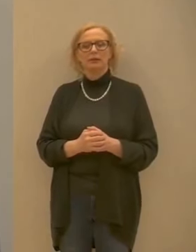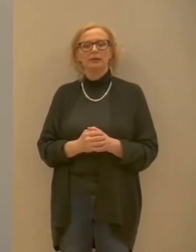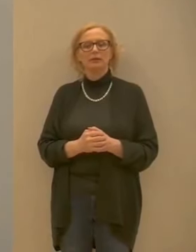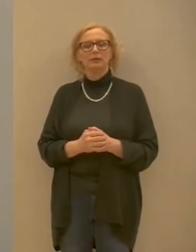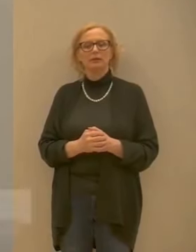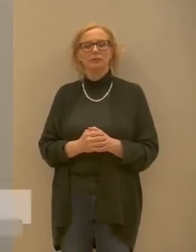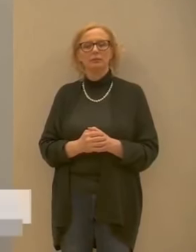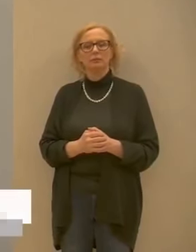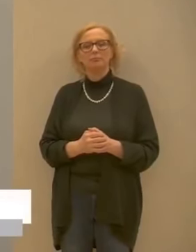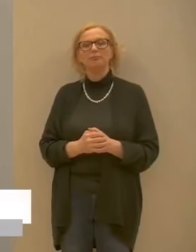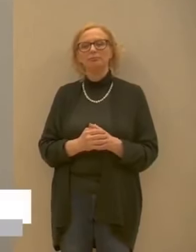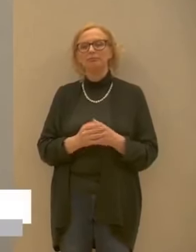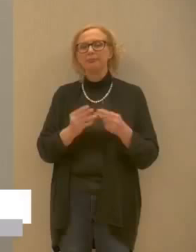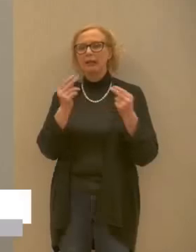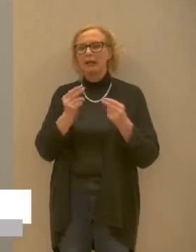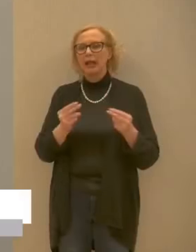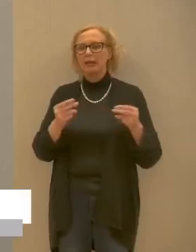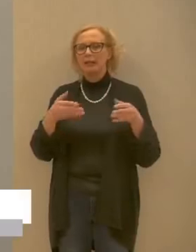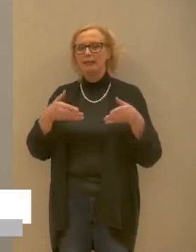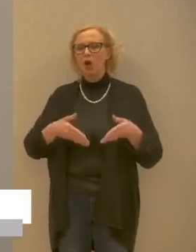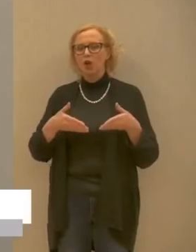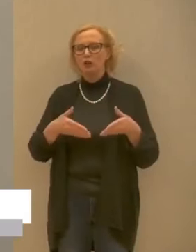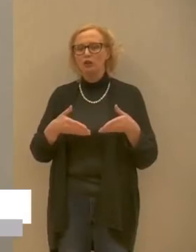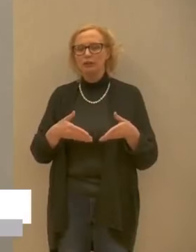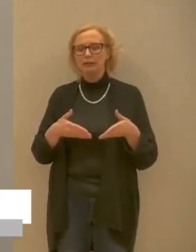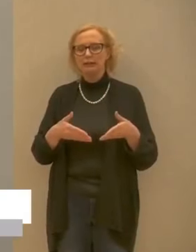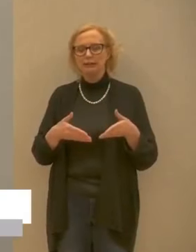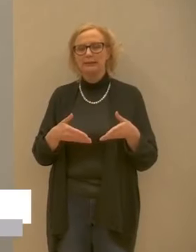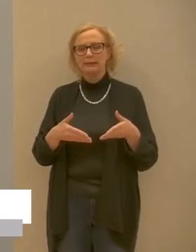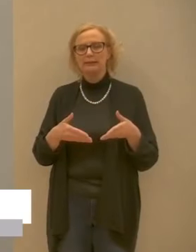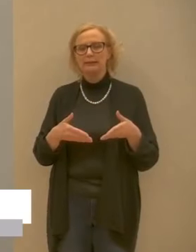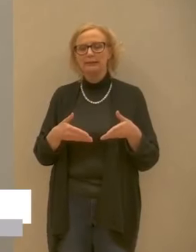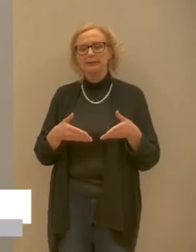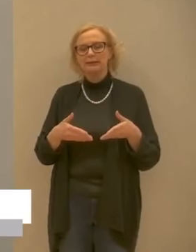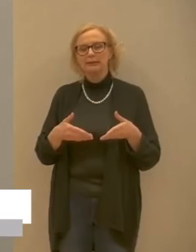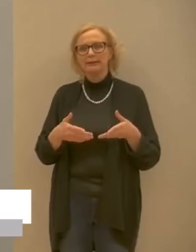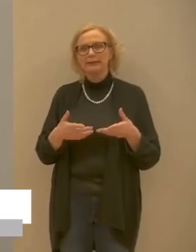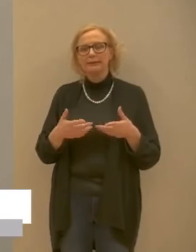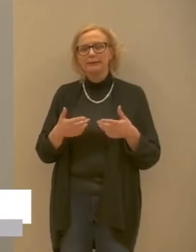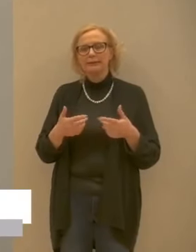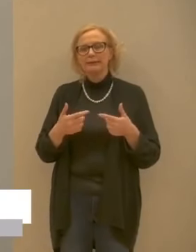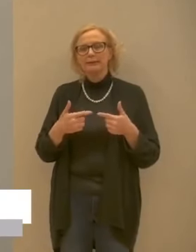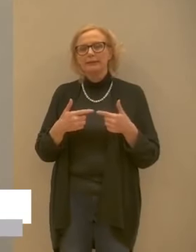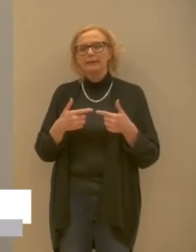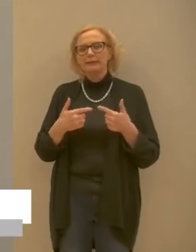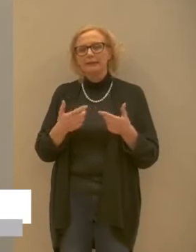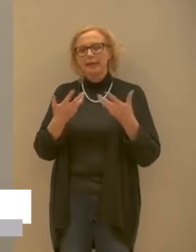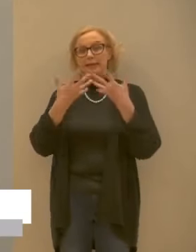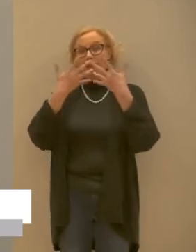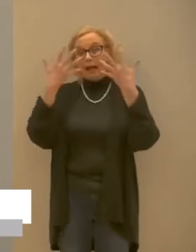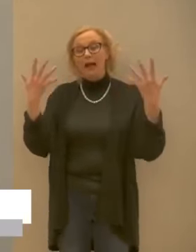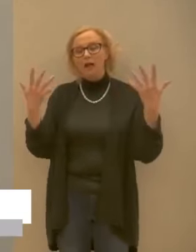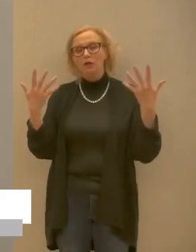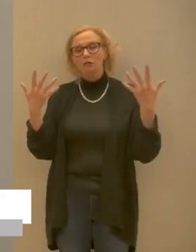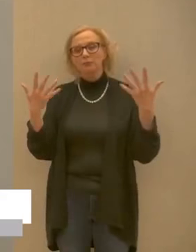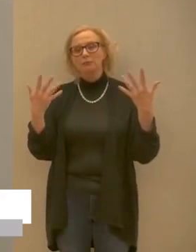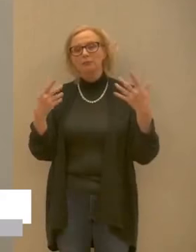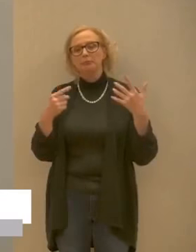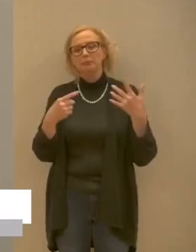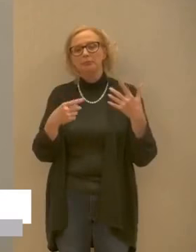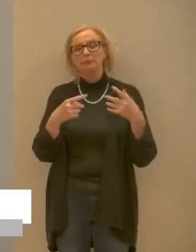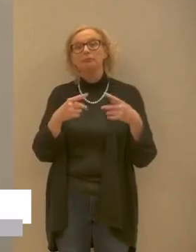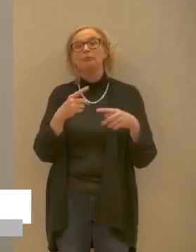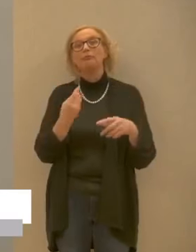i dati di oggi sono dati che danno un significato importante anche e di